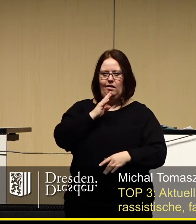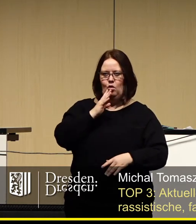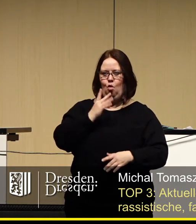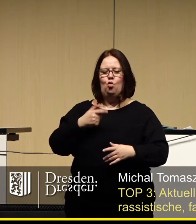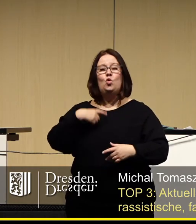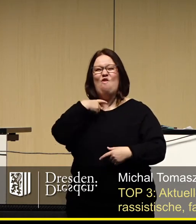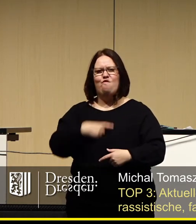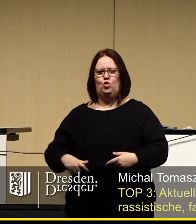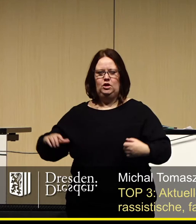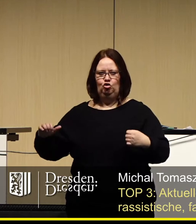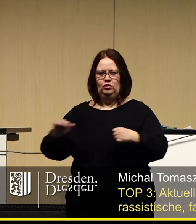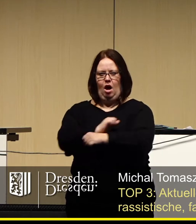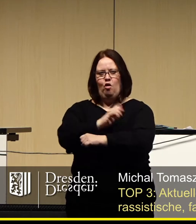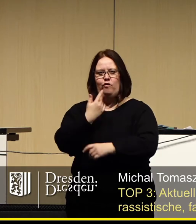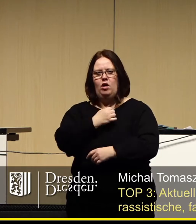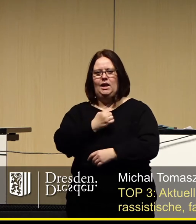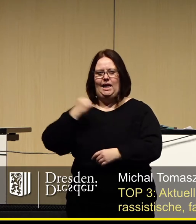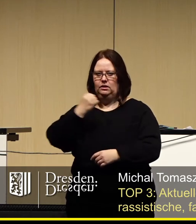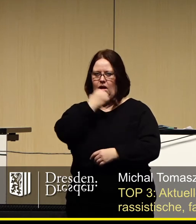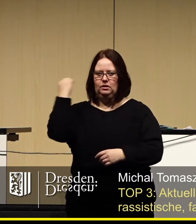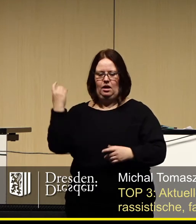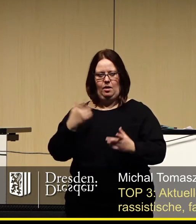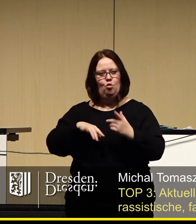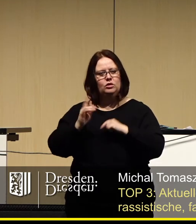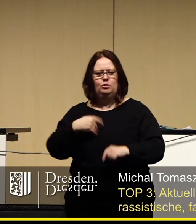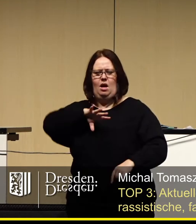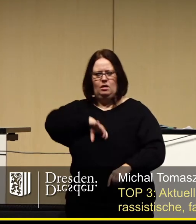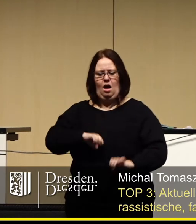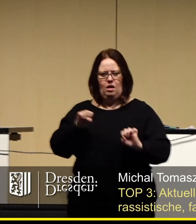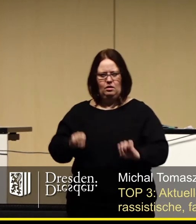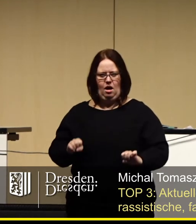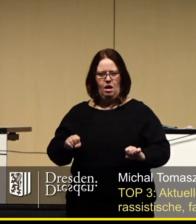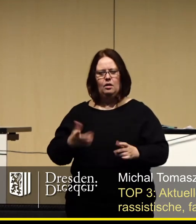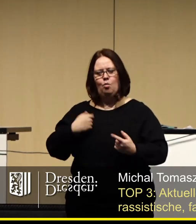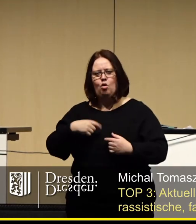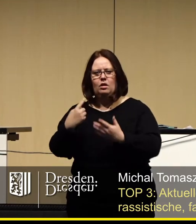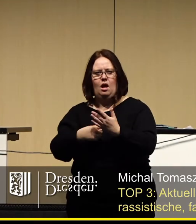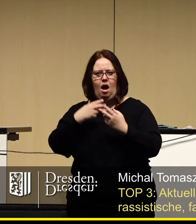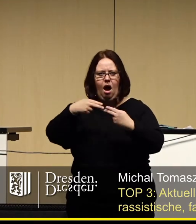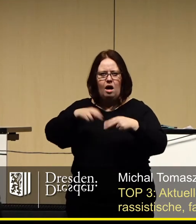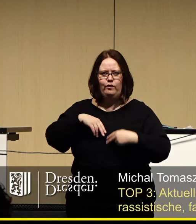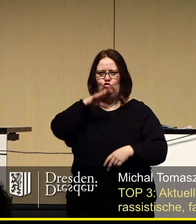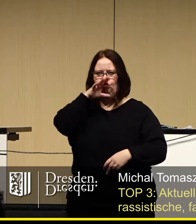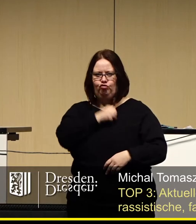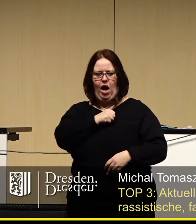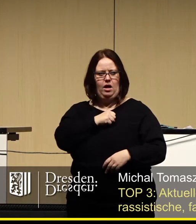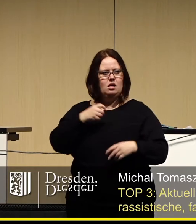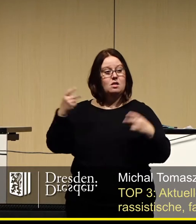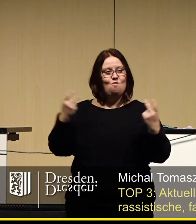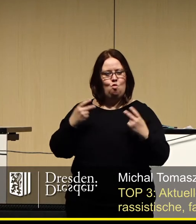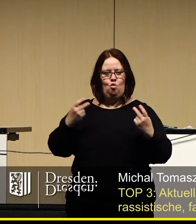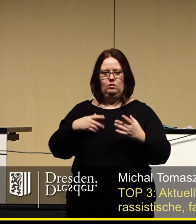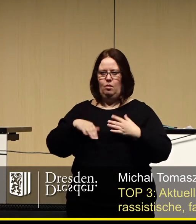physischen Terror rechtsradikaler bedroht sind und es nicht mehr ertragen wollen. Ihre Antwort und Ihr Schweigen oder Ihr